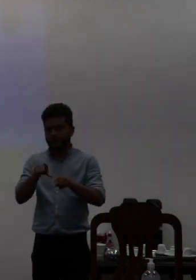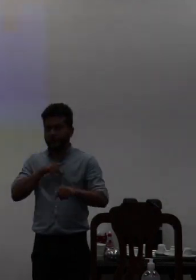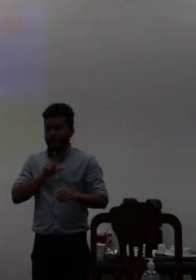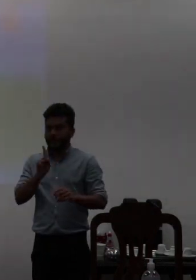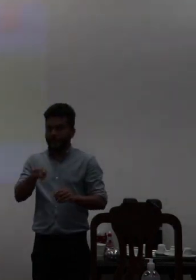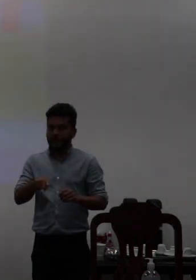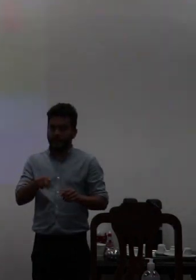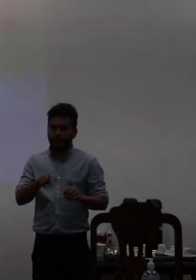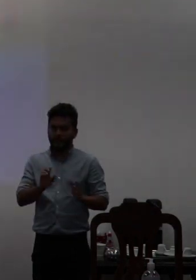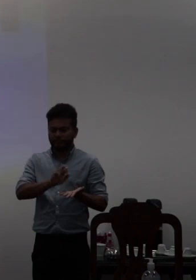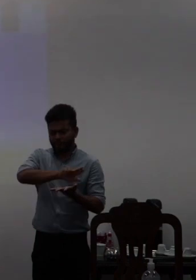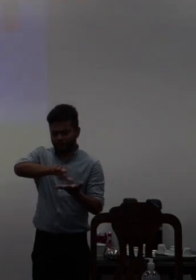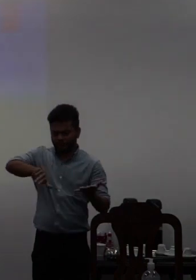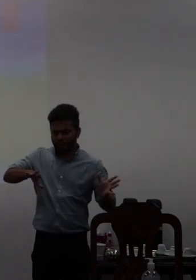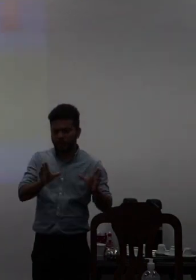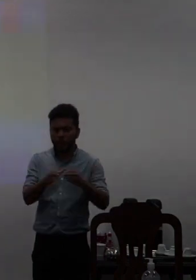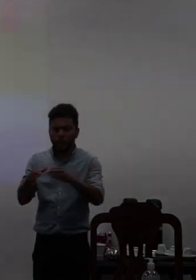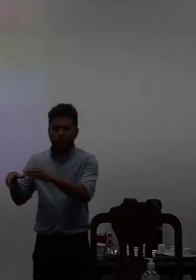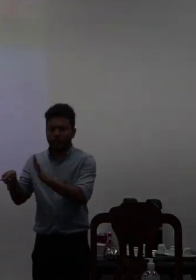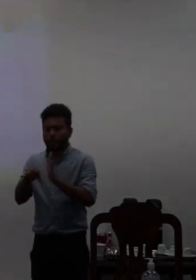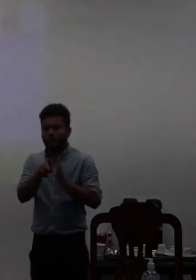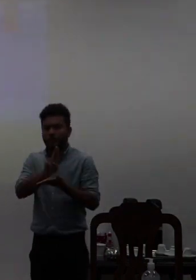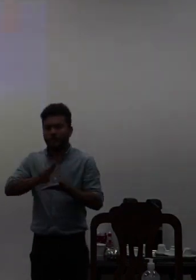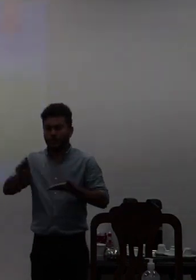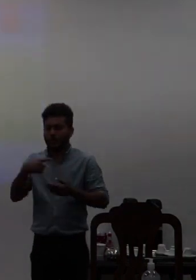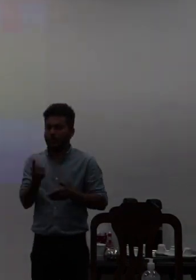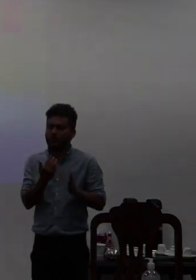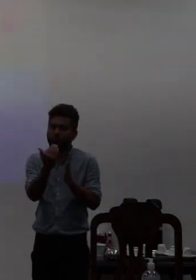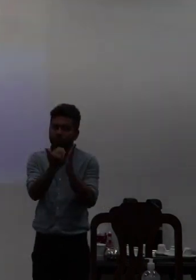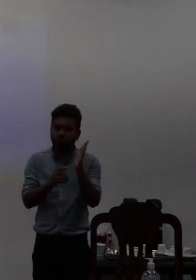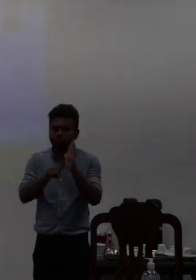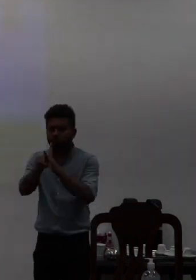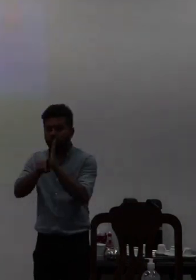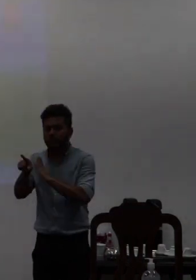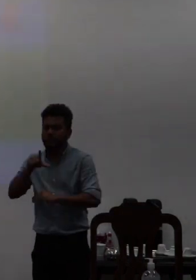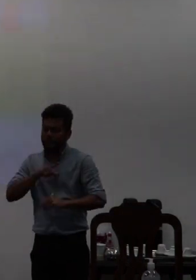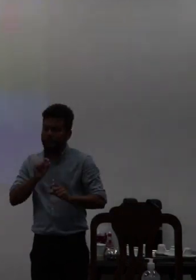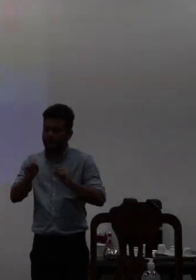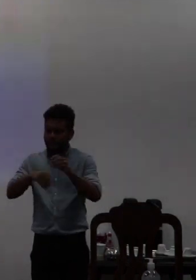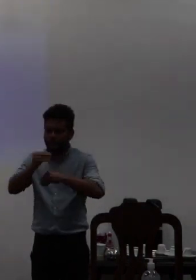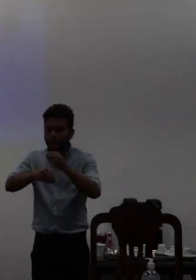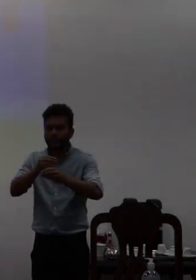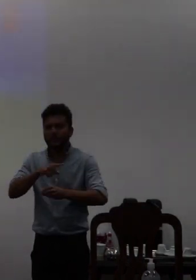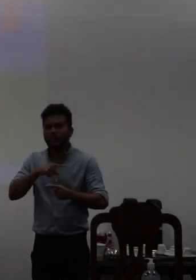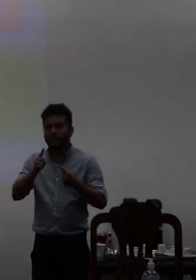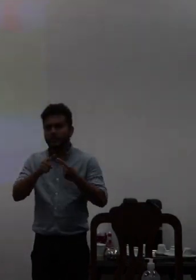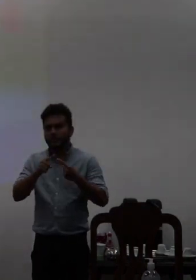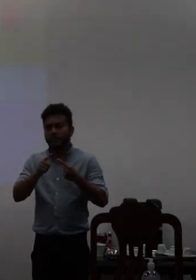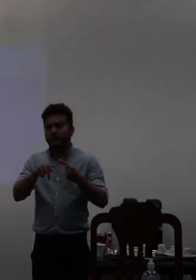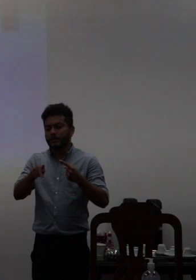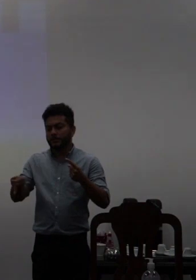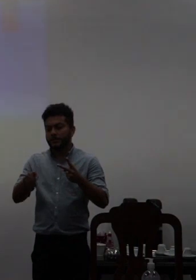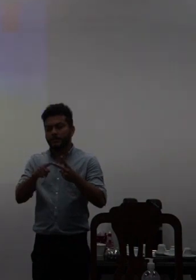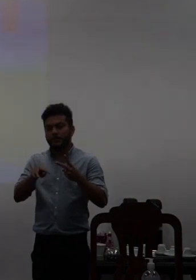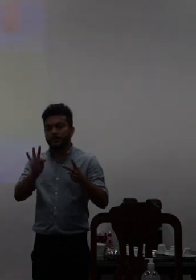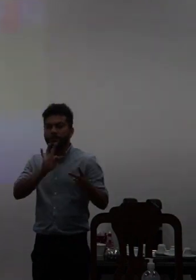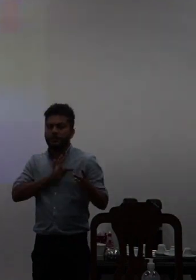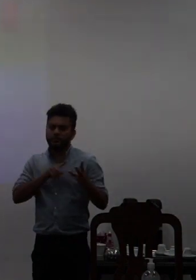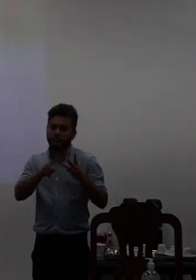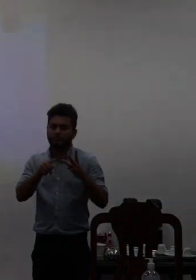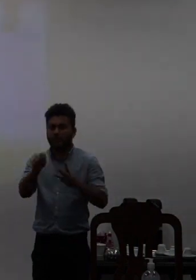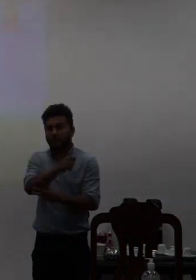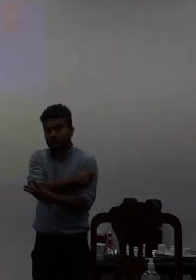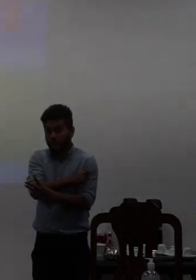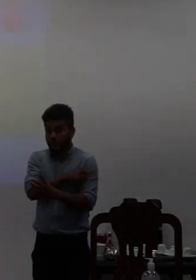categorias da universidade então nosso questionário ele atendia os docentes os técnicos administrativos os